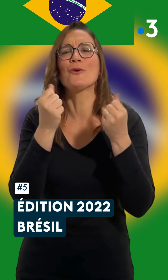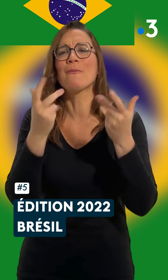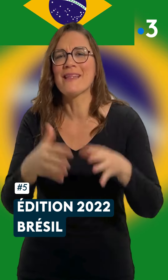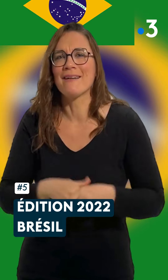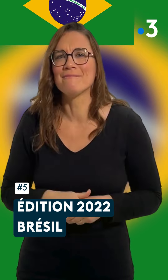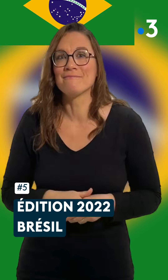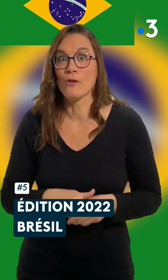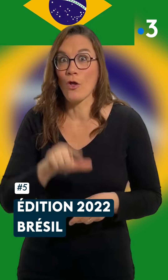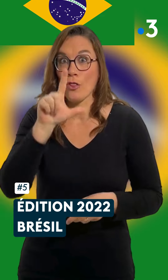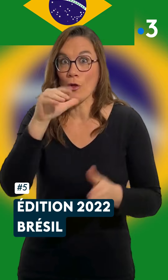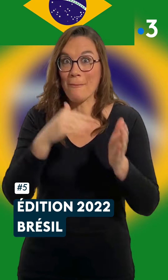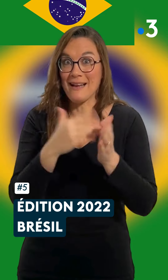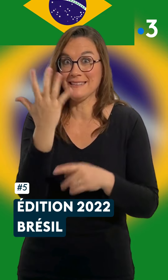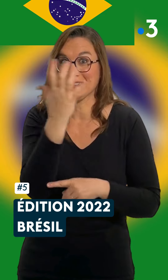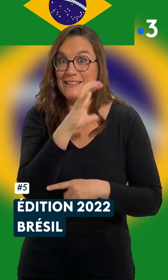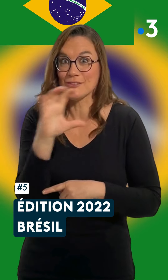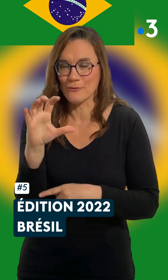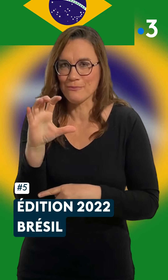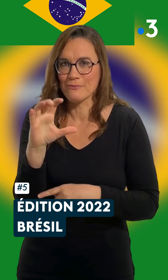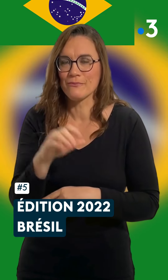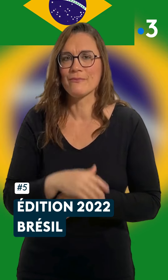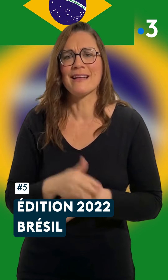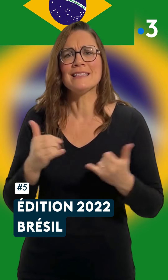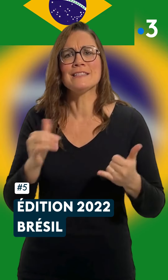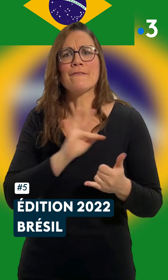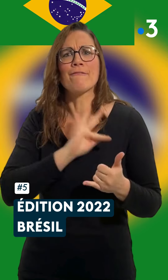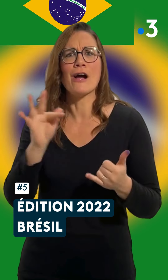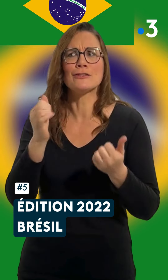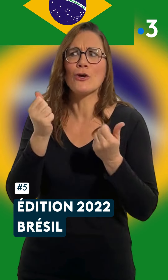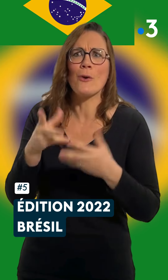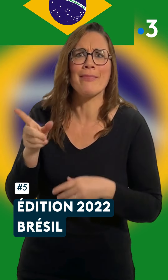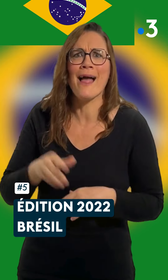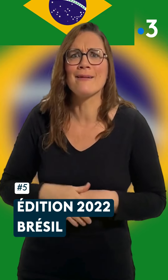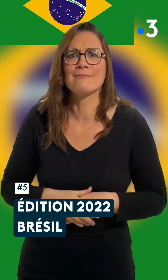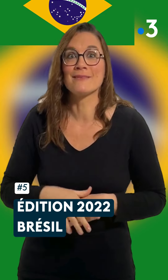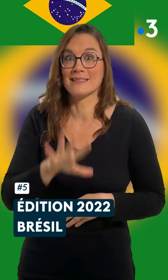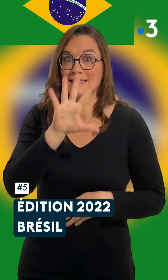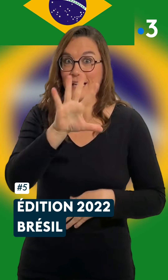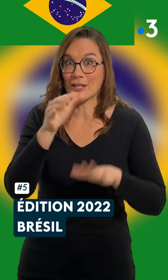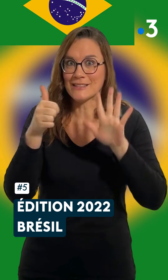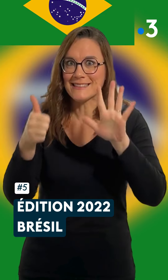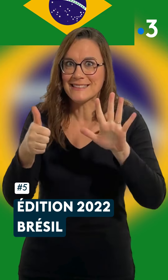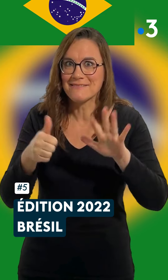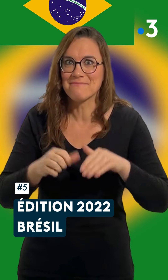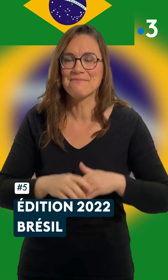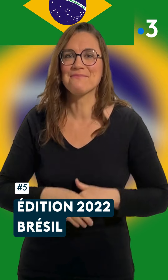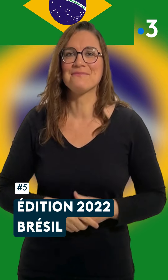73. Près de 2500 athlètes ont participé à ces Jeux, dont 56 Français.